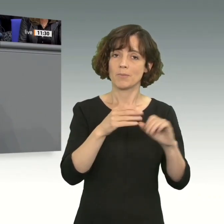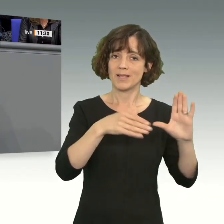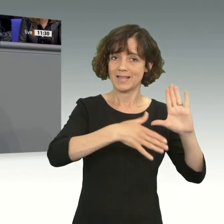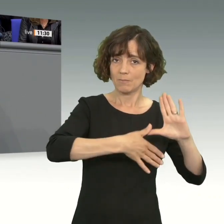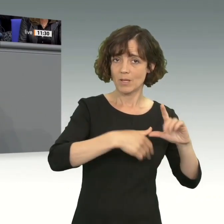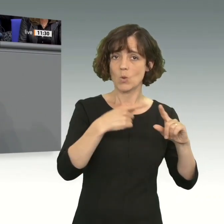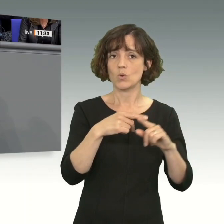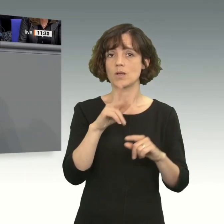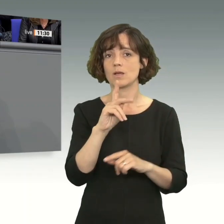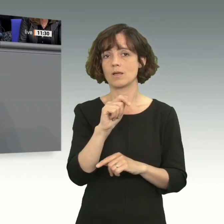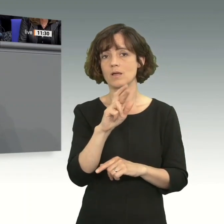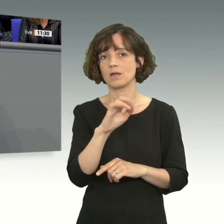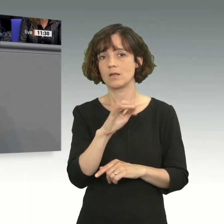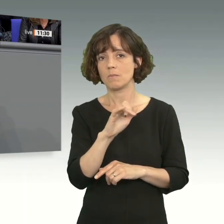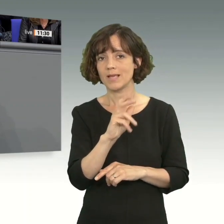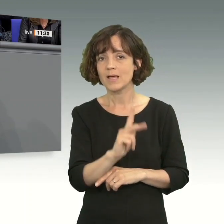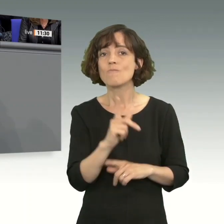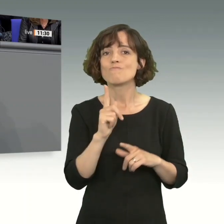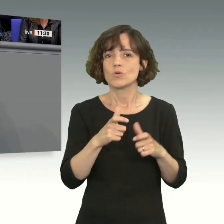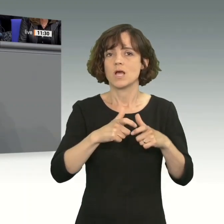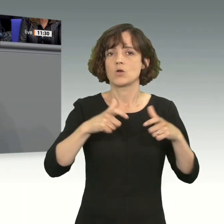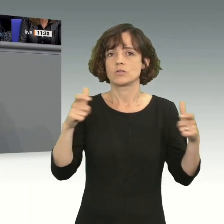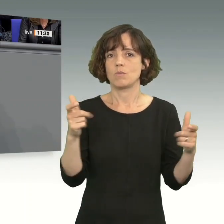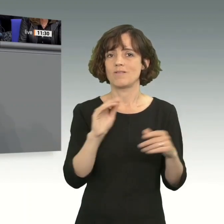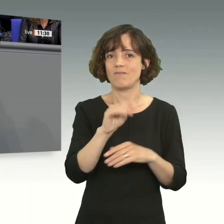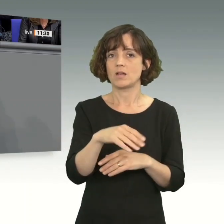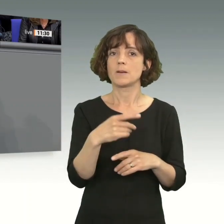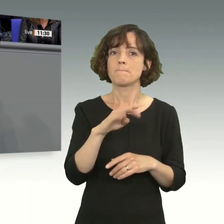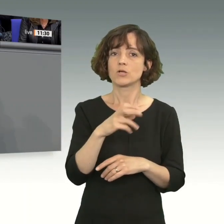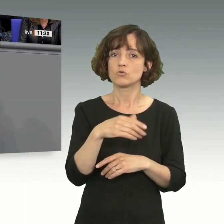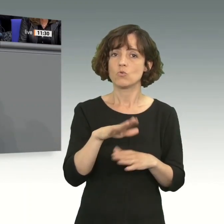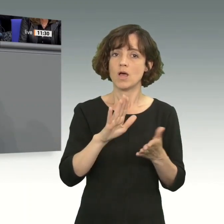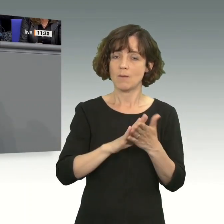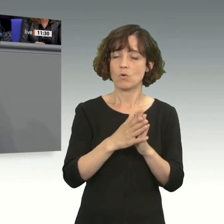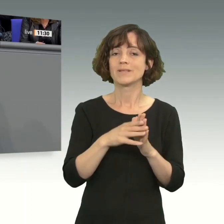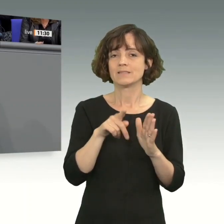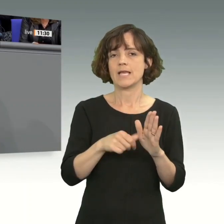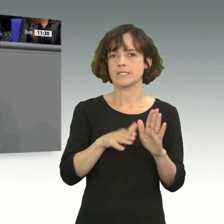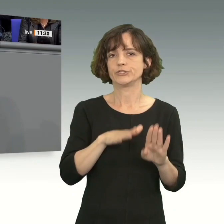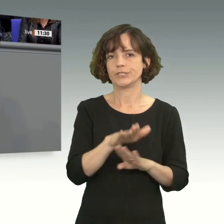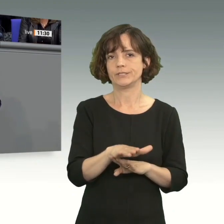und der Karibik muss ausgebaut werden. Und das Mercosur-Abkommen kann nur ein Anfang sein. Vielen Dank.